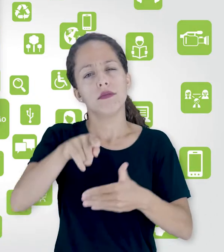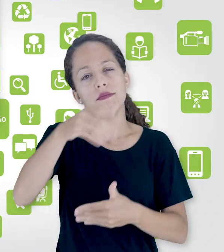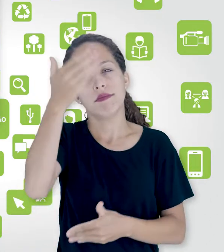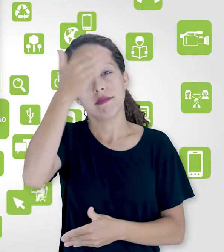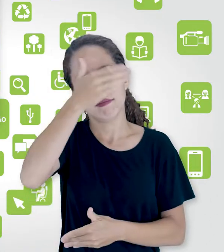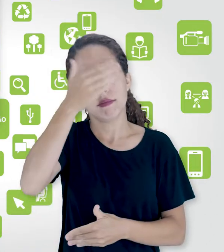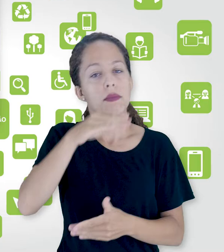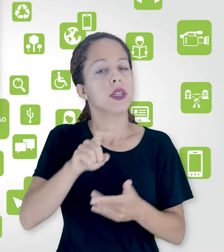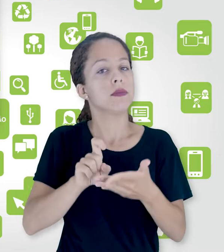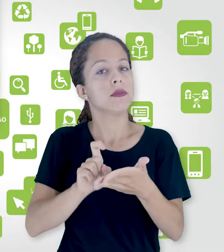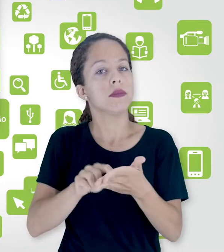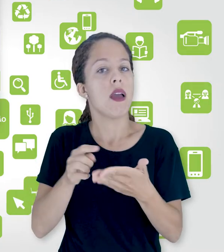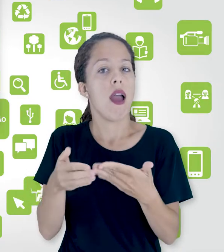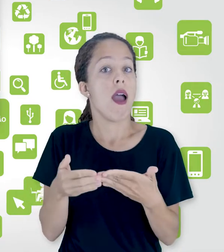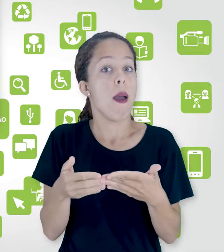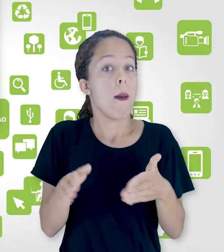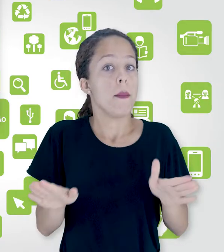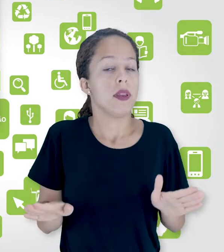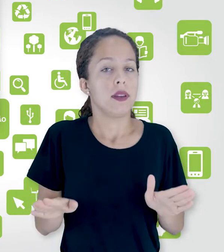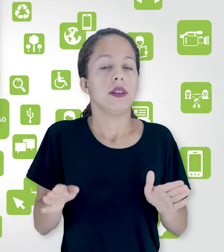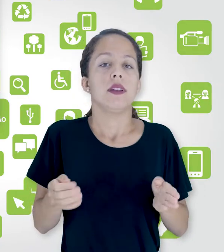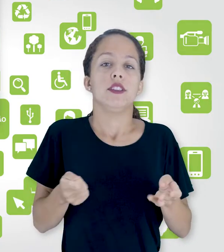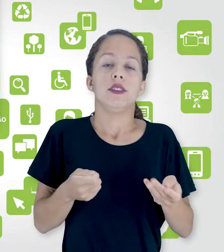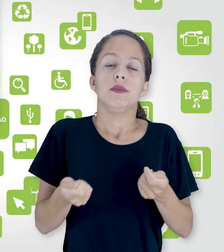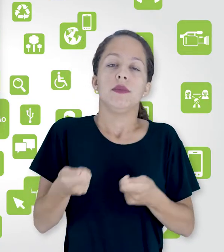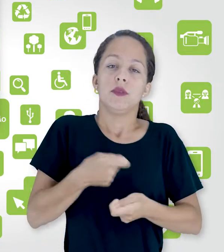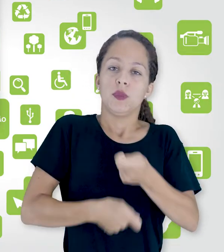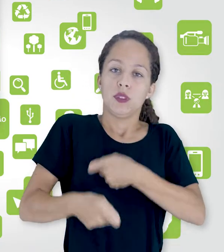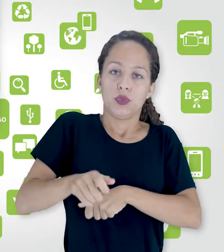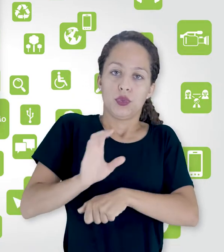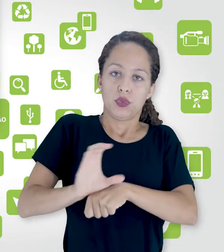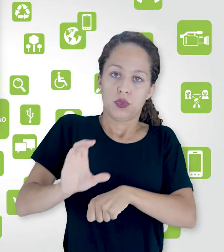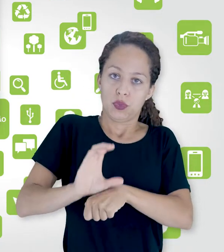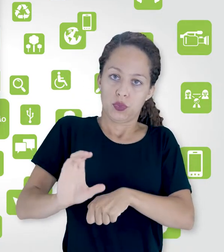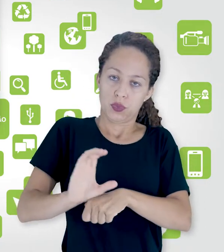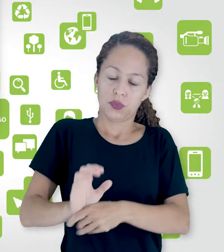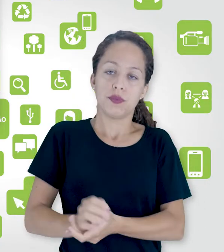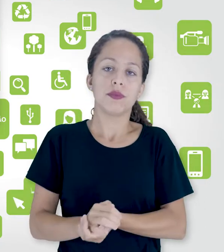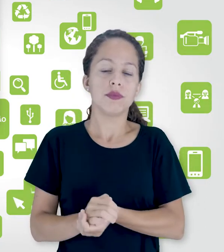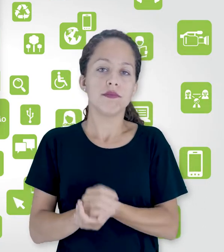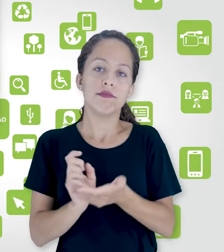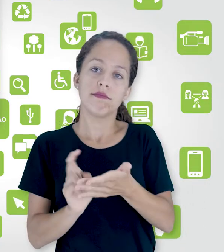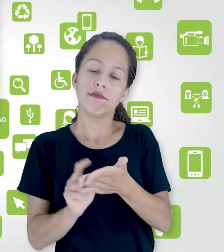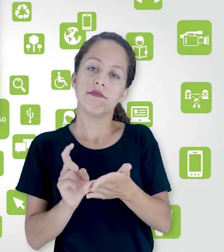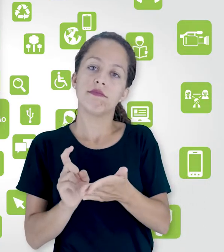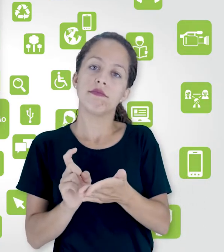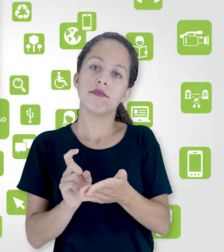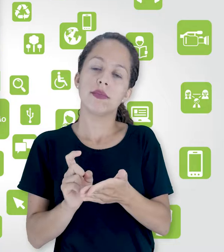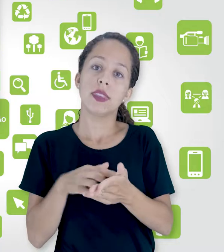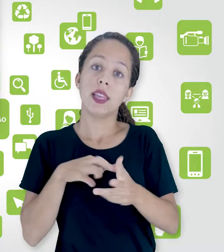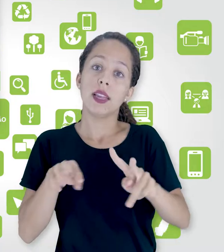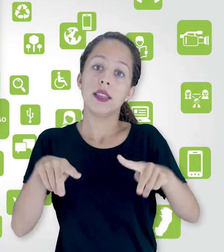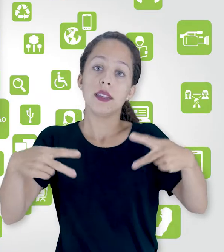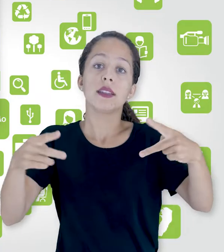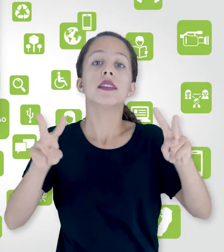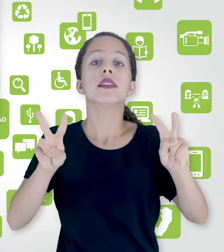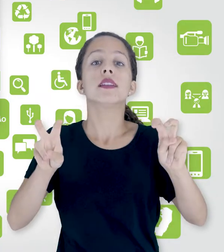Então basta abrir, procurar a administração do curso e então encontrar o link importar.